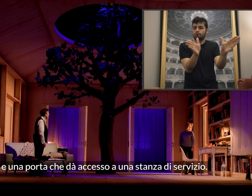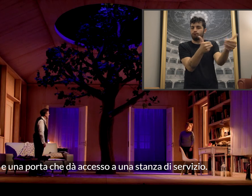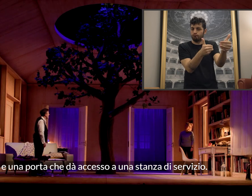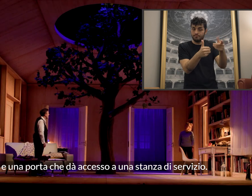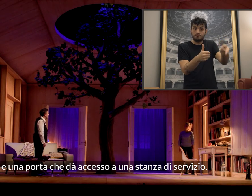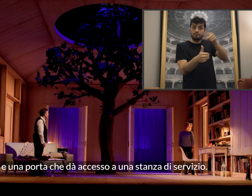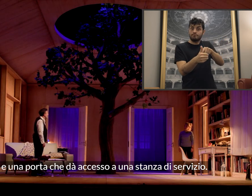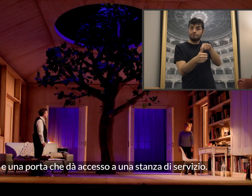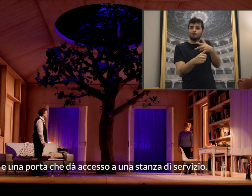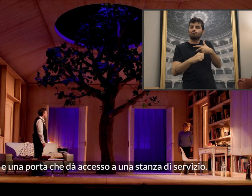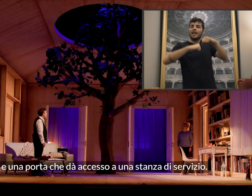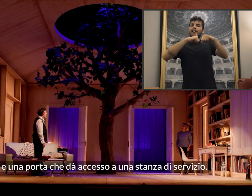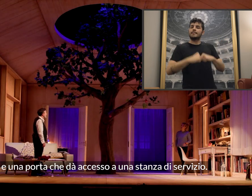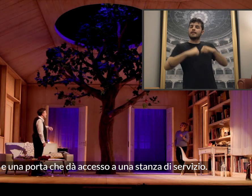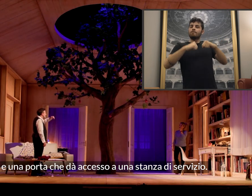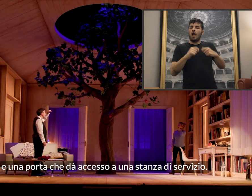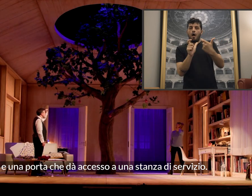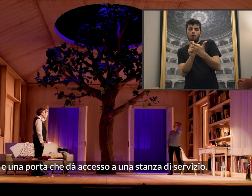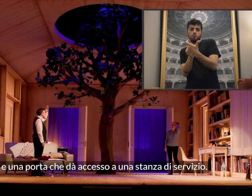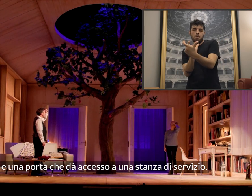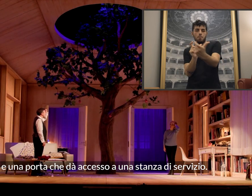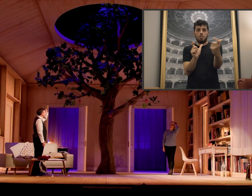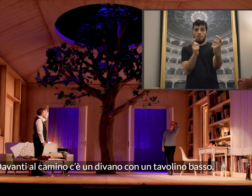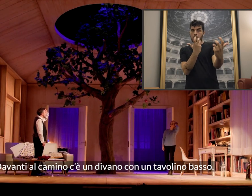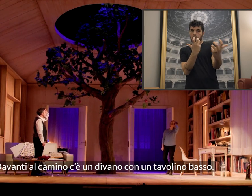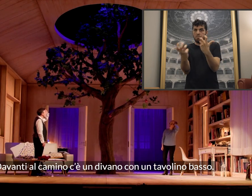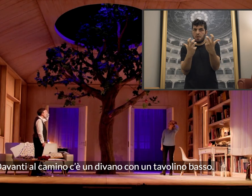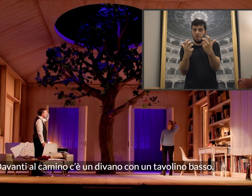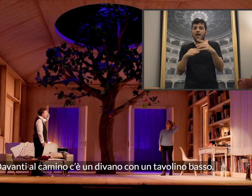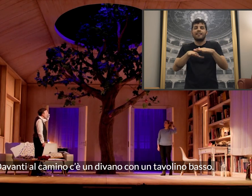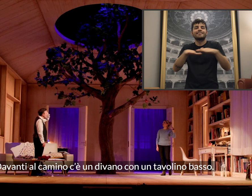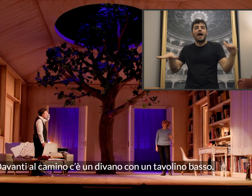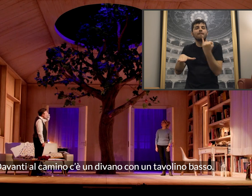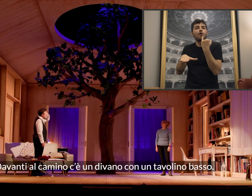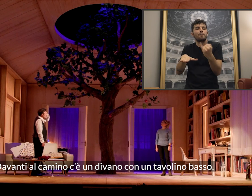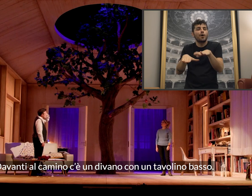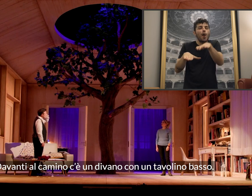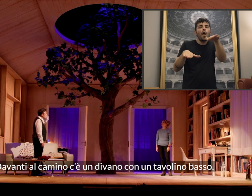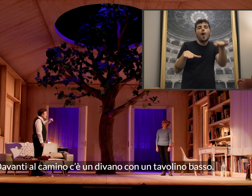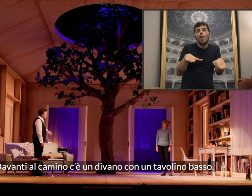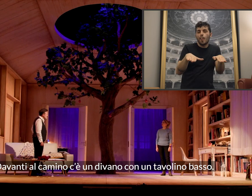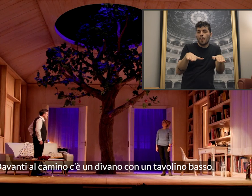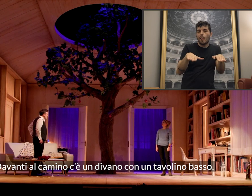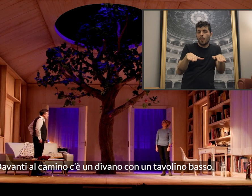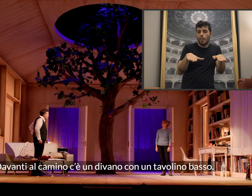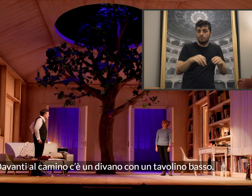porta che dà accesso a una stanza di servizio. Davanti al cammino c'è un divano con un tavolino basso.